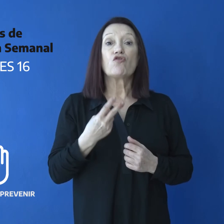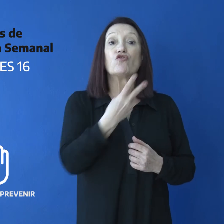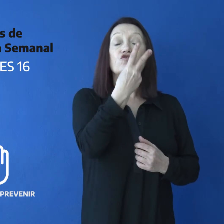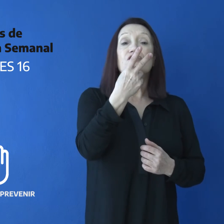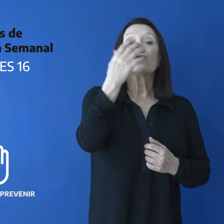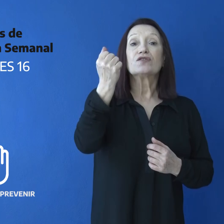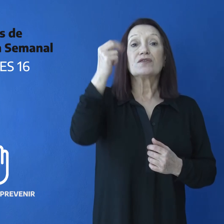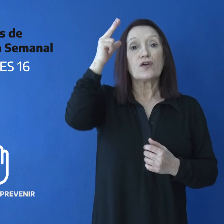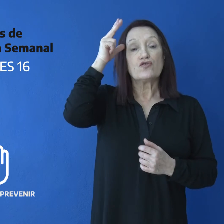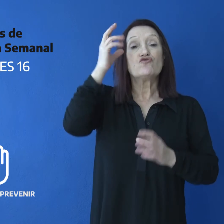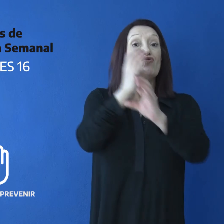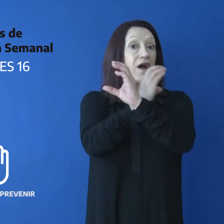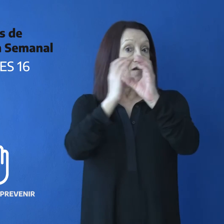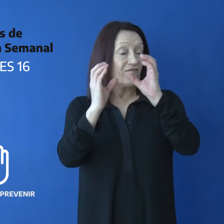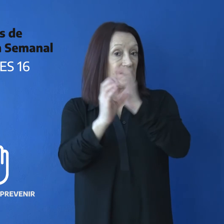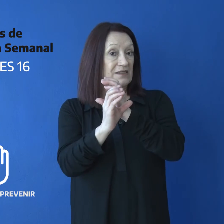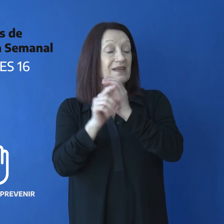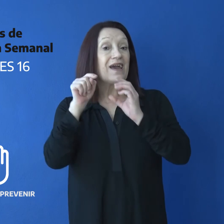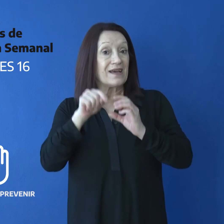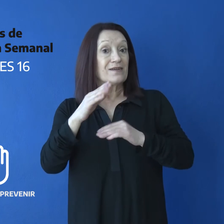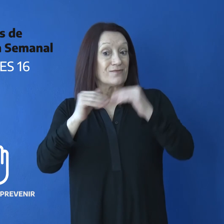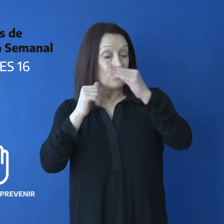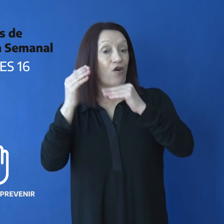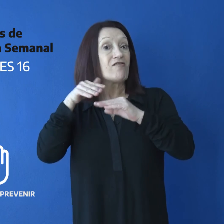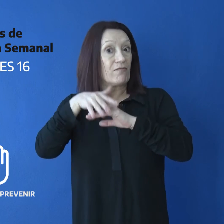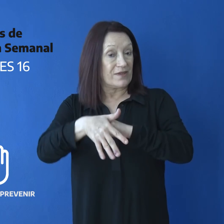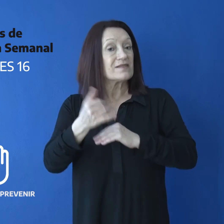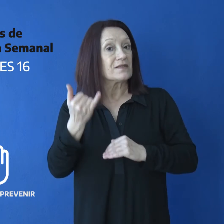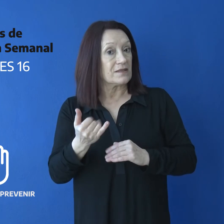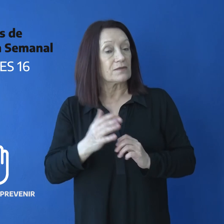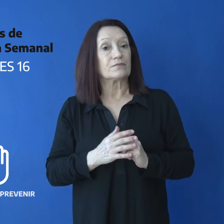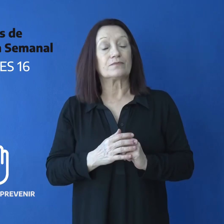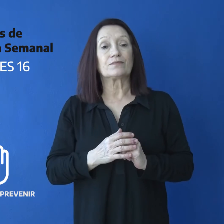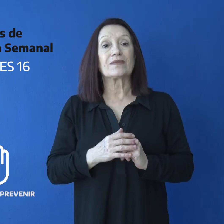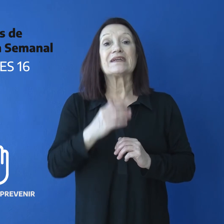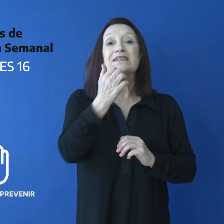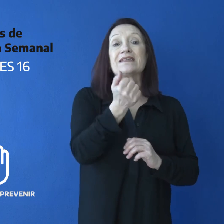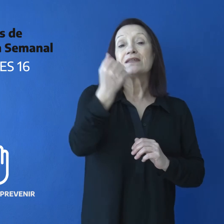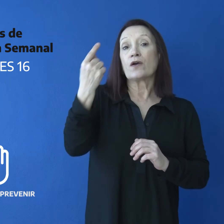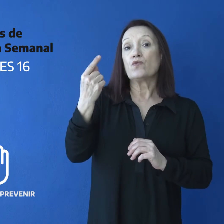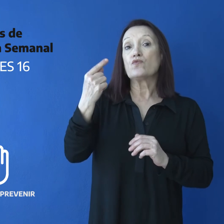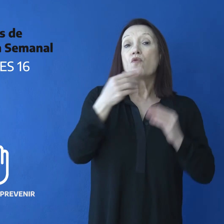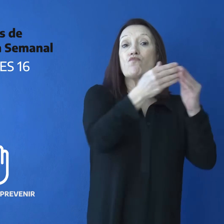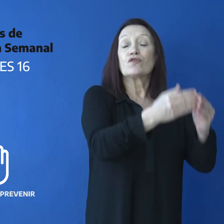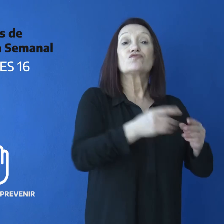268 El Calafate, incluidos represas. 61 Puerto Deseado.